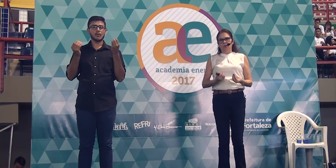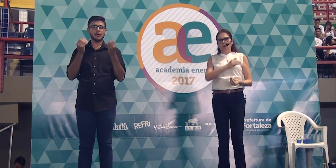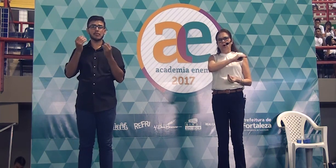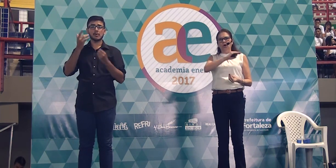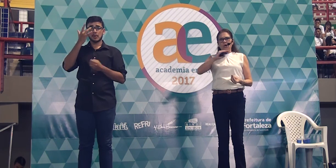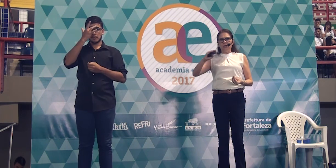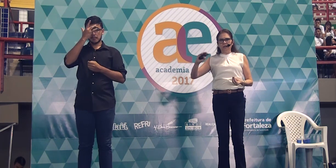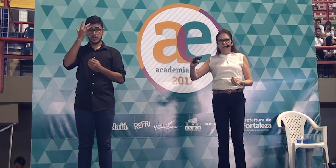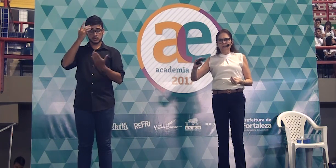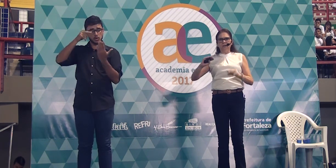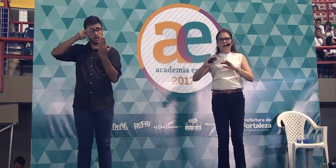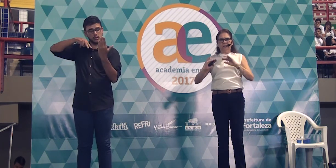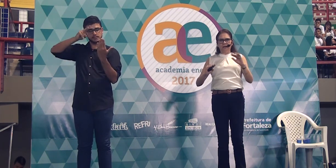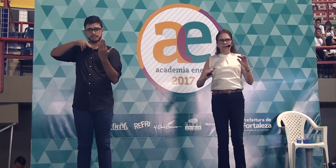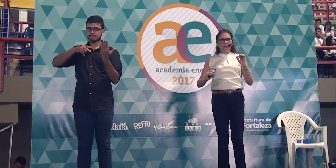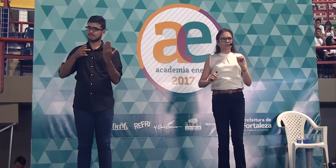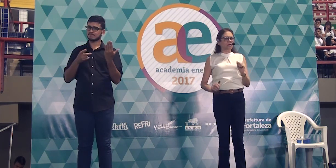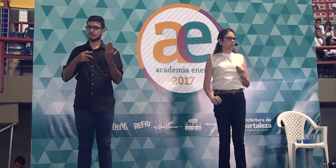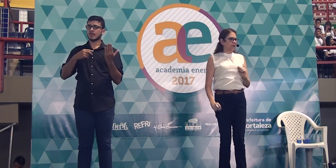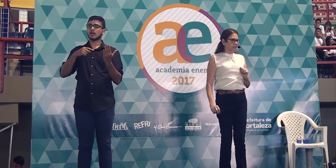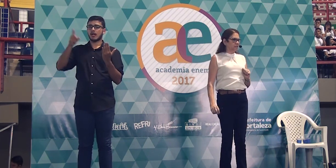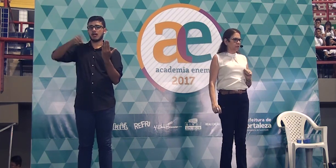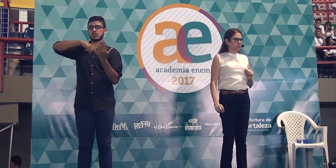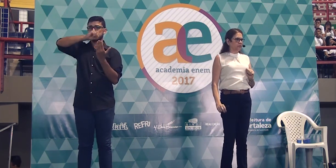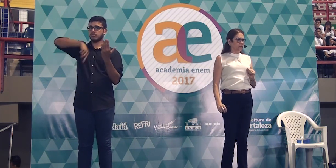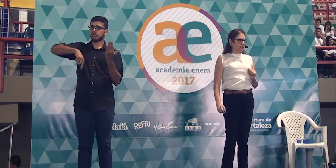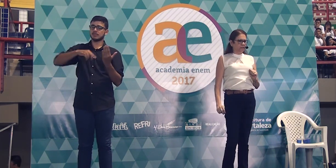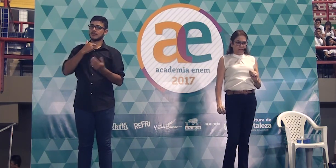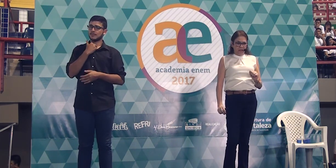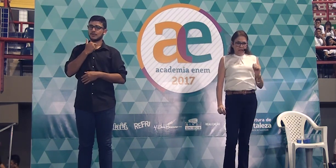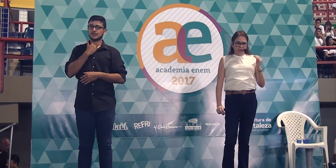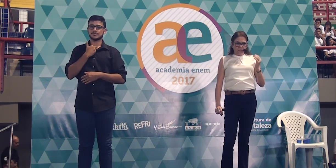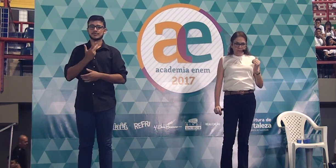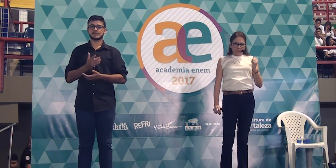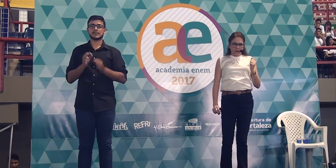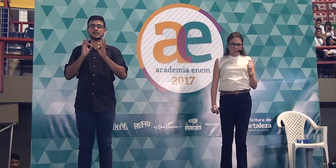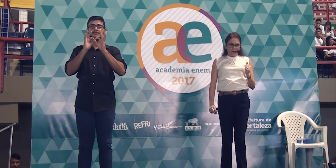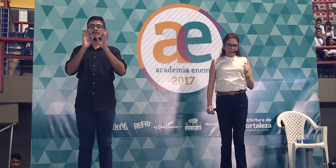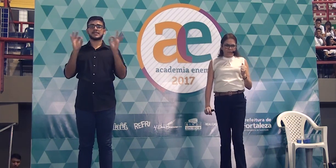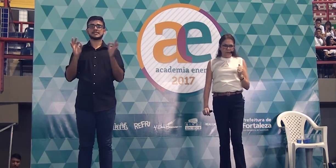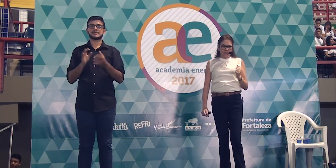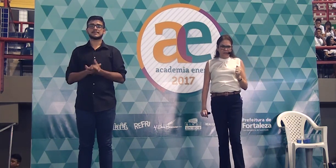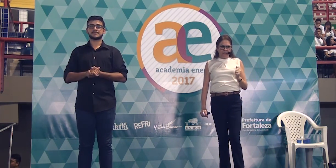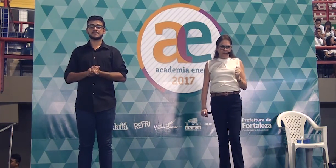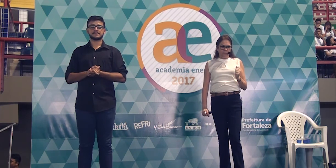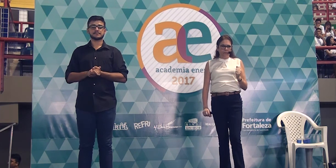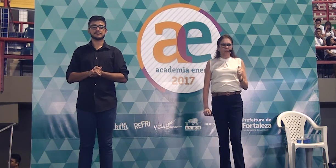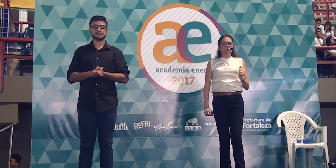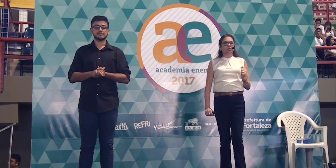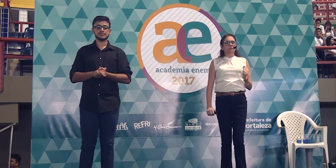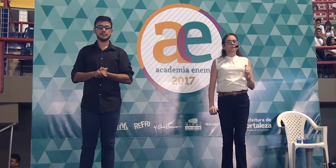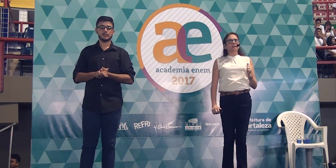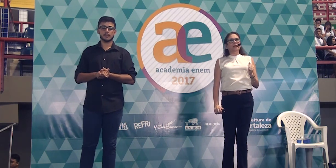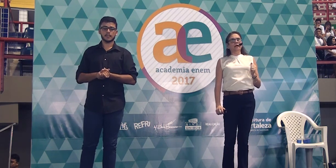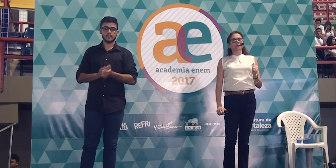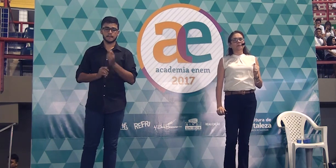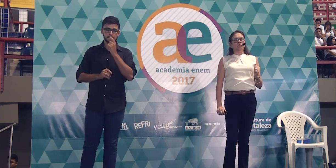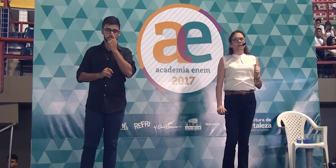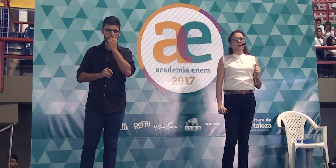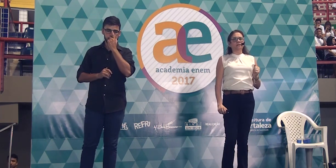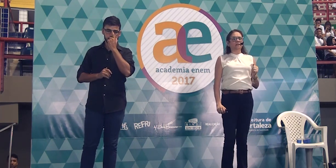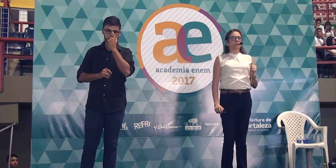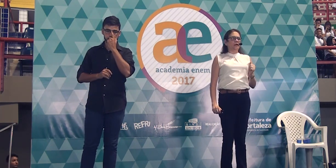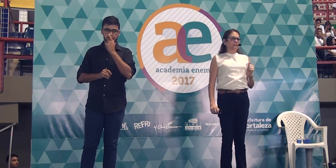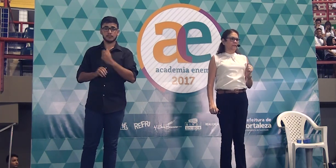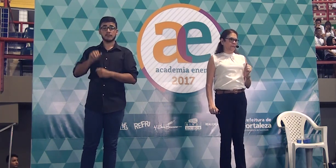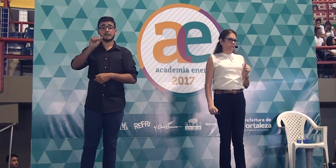tempo. Cortem da introdução da redação de vocês. Vamos para a quarta informação. A cada